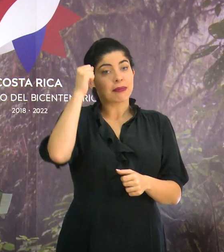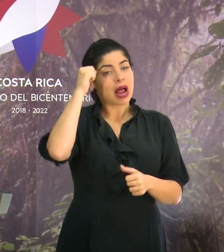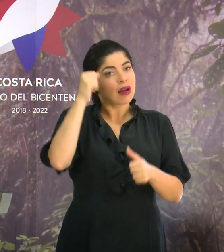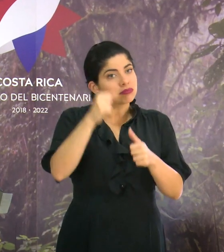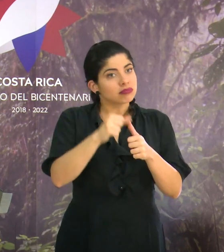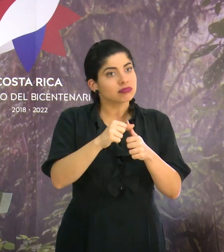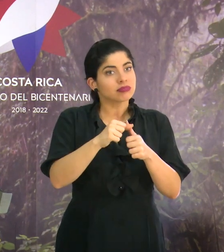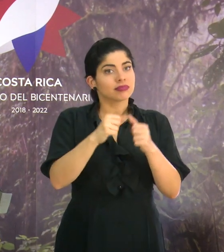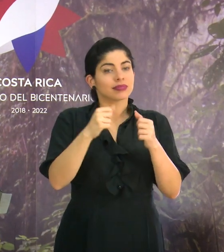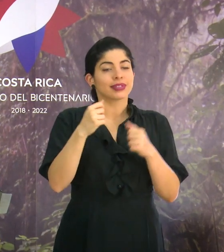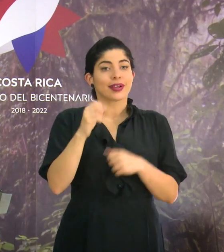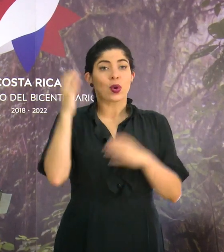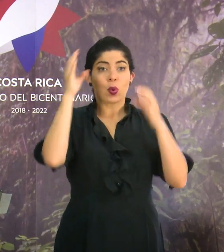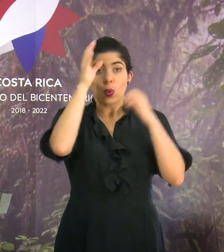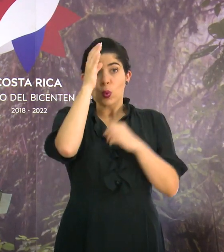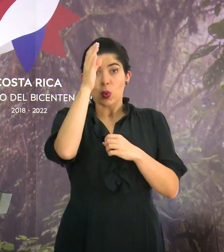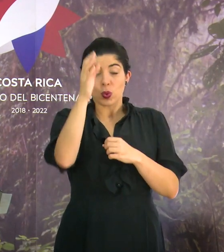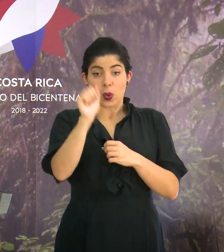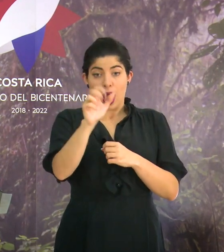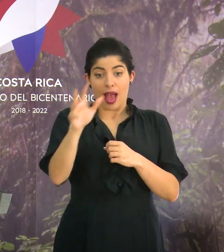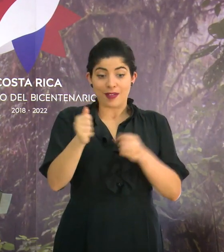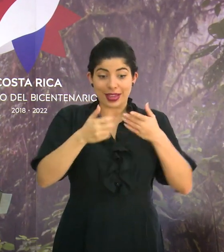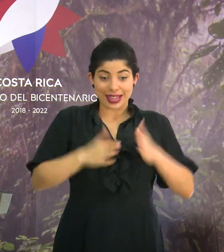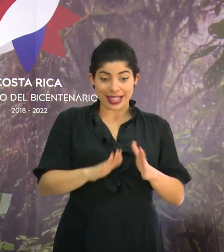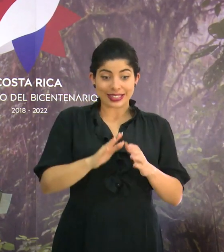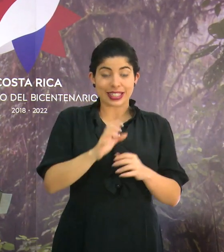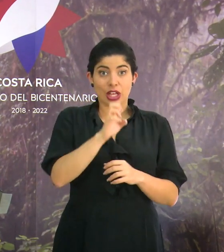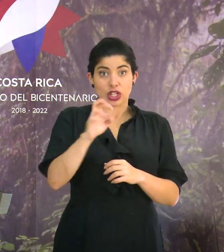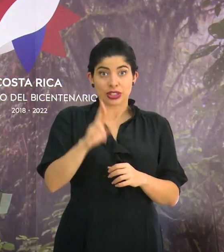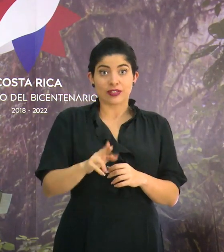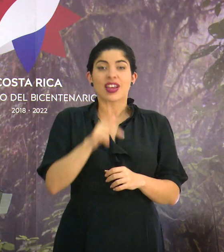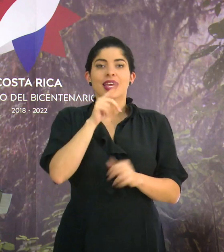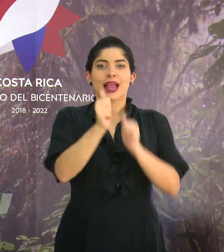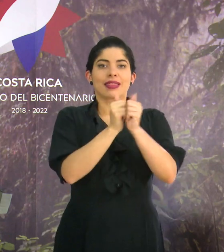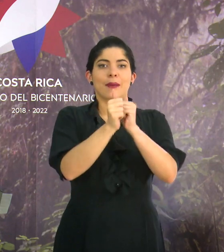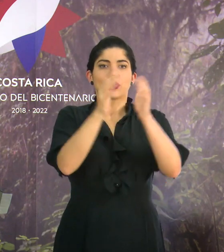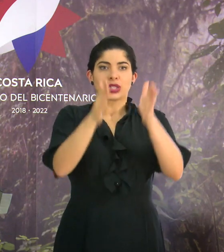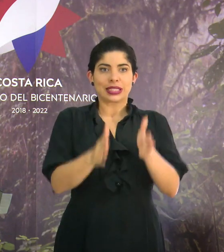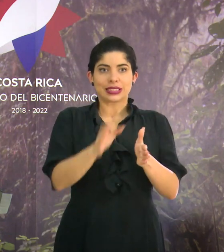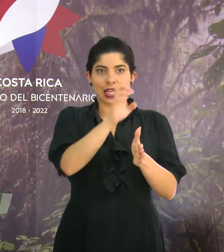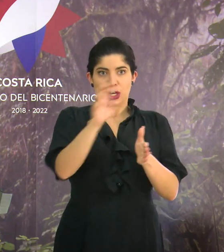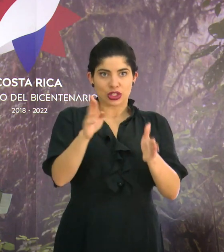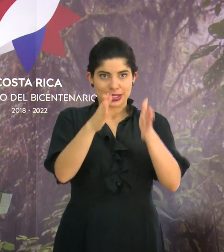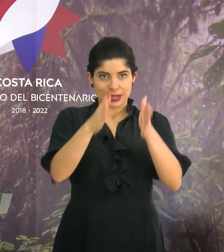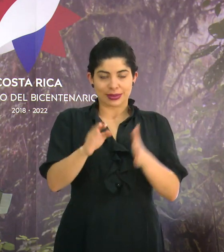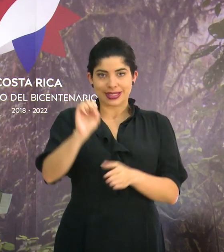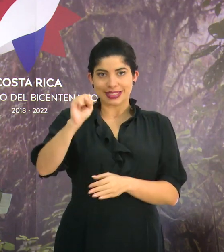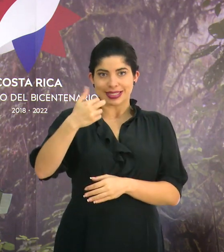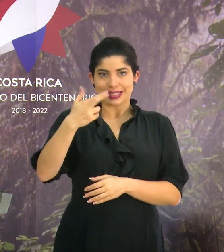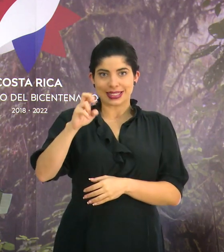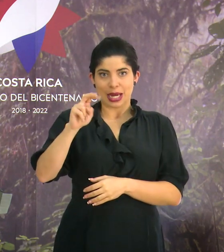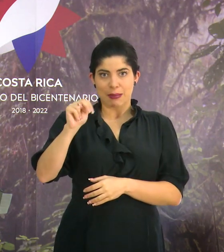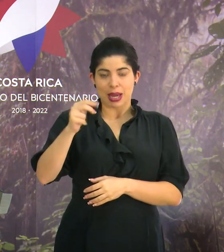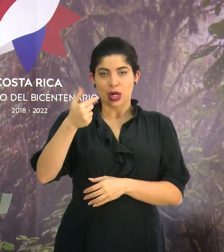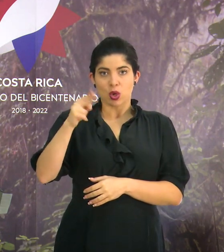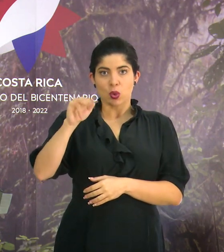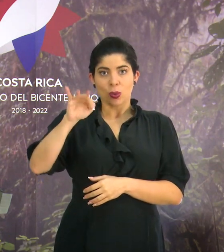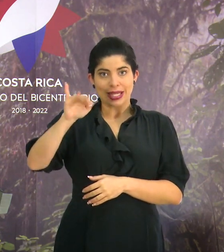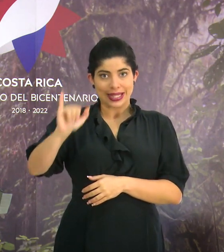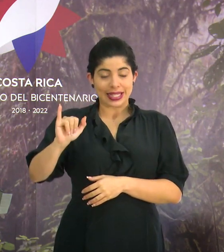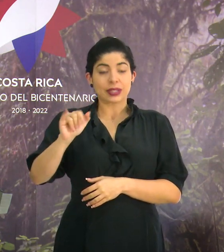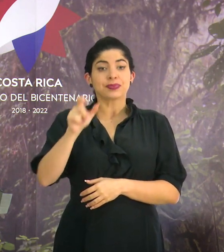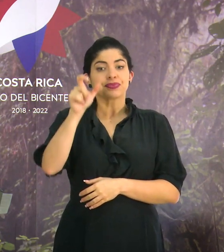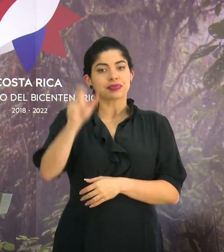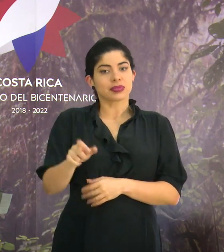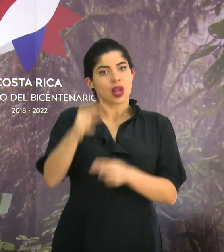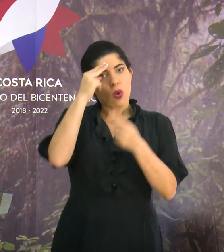de la cultura afrodescendiente en Costa Rica al atleta costarricense Sherman Wittie. Él es